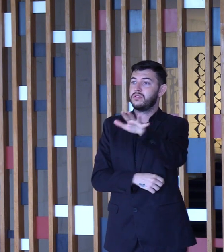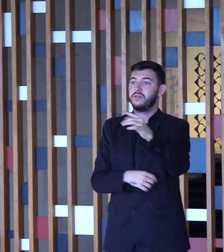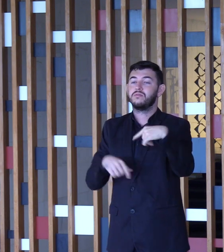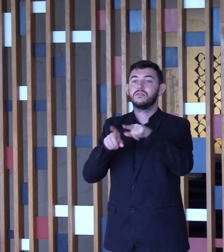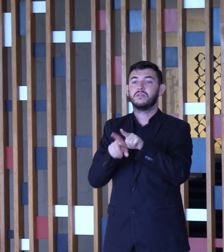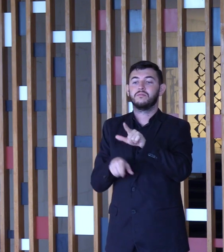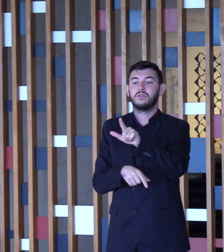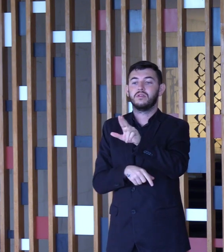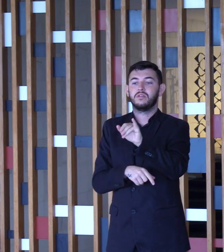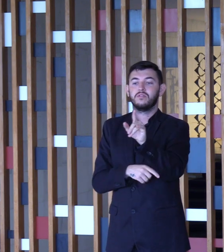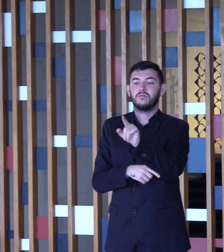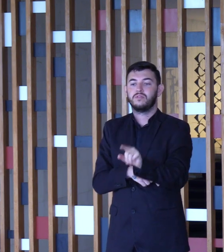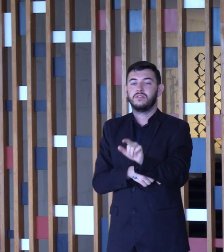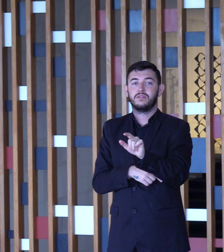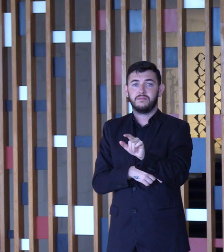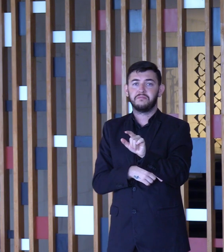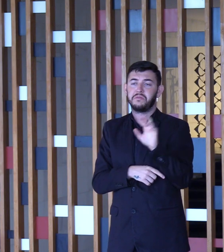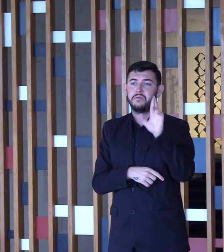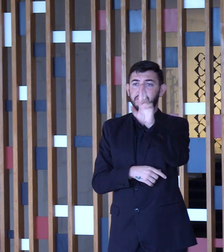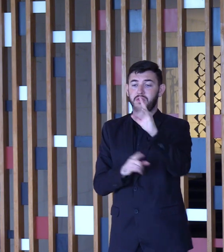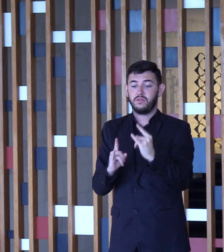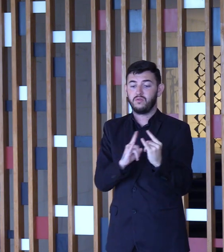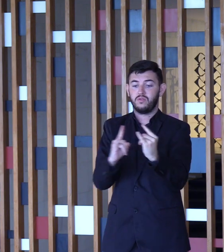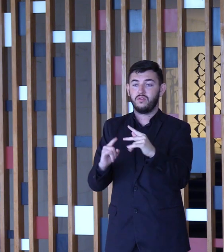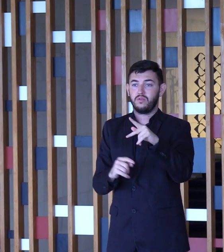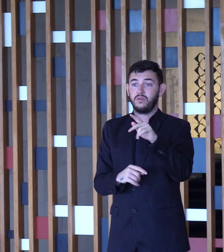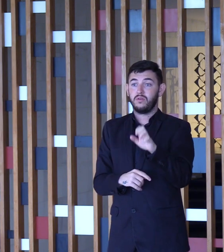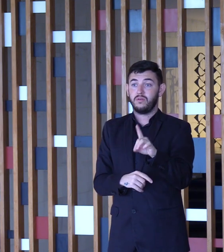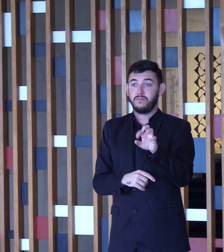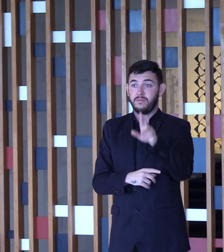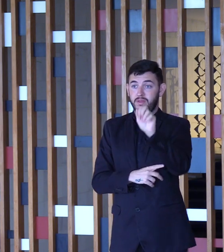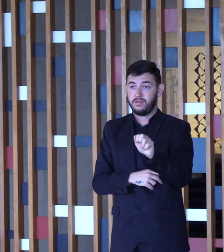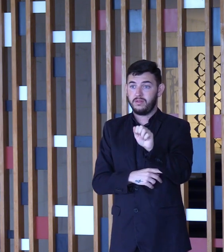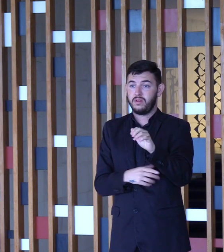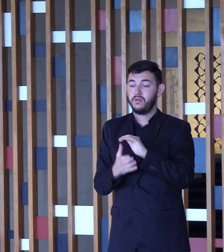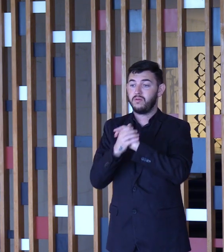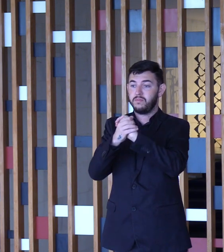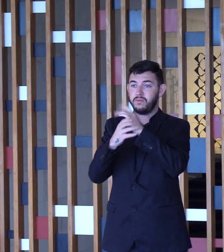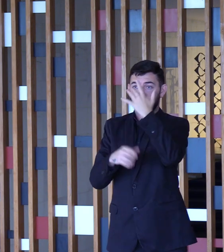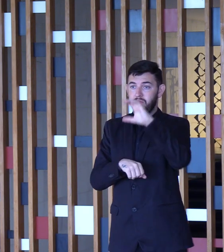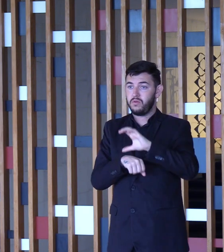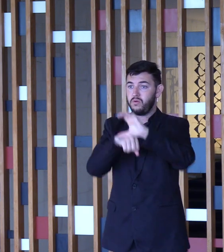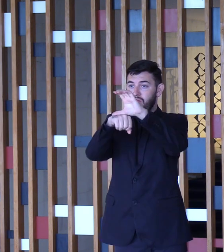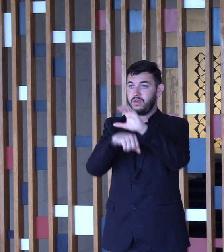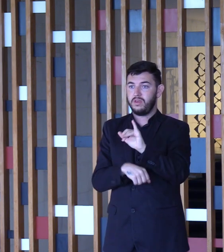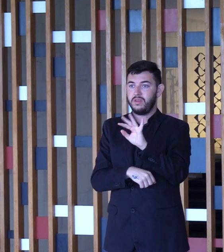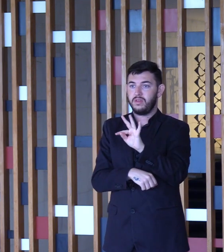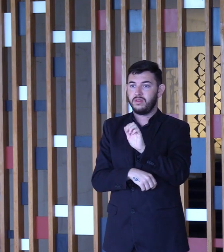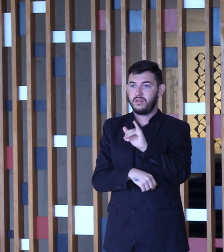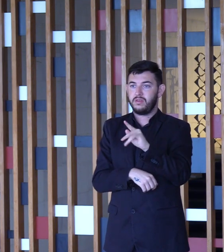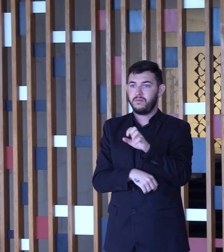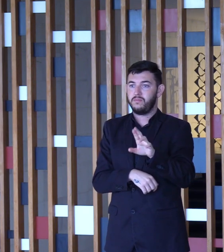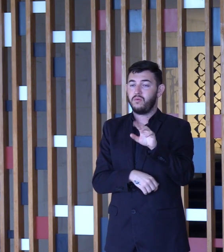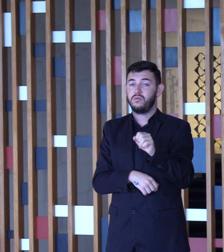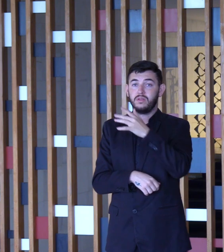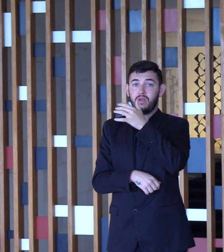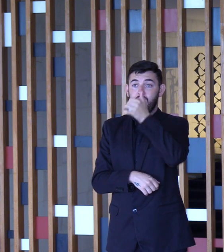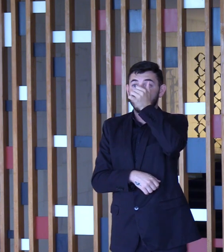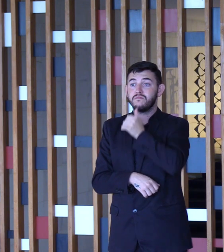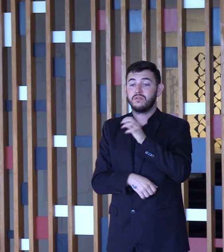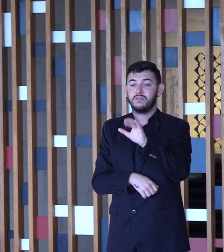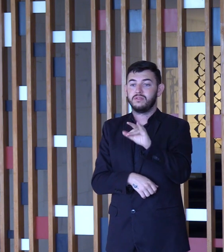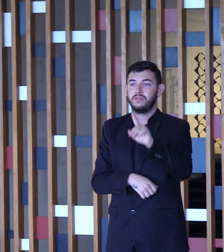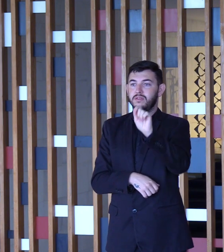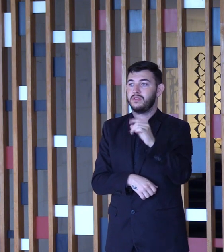Instituto Pedras, Cumprimento os conselheiros de Itaipu aqui presentes, nossa ex-governadora Cida, deputado